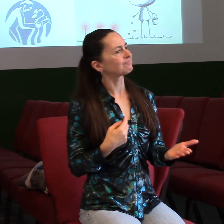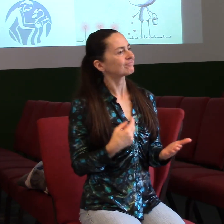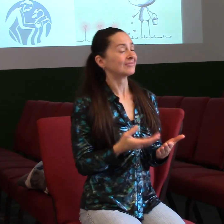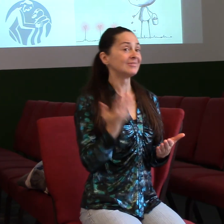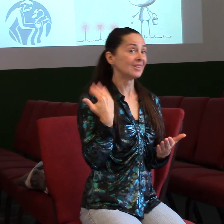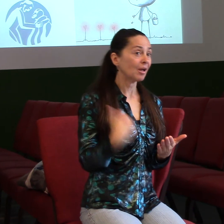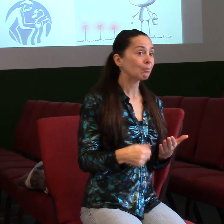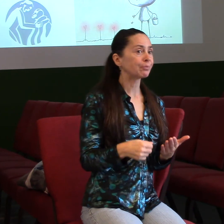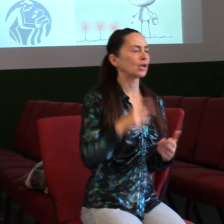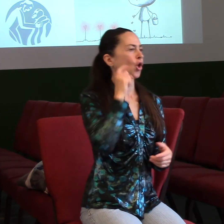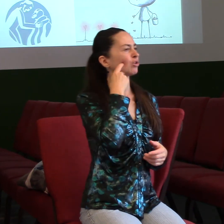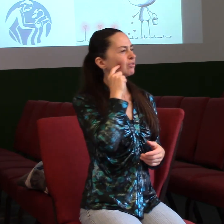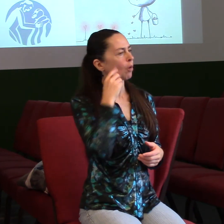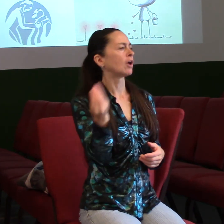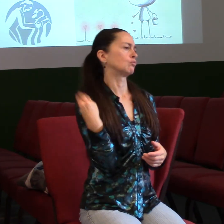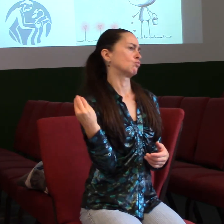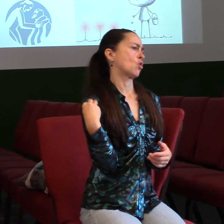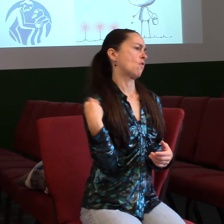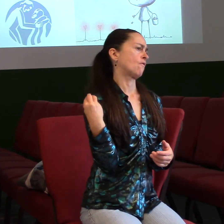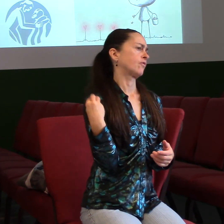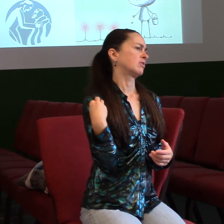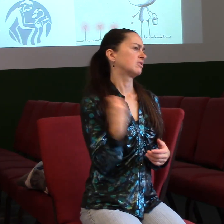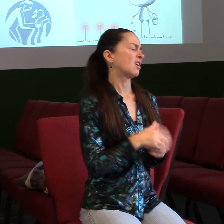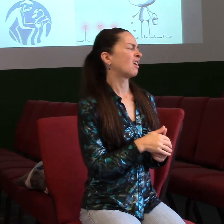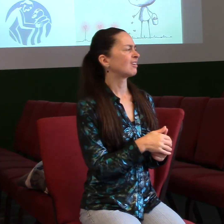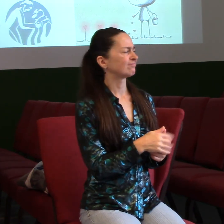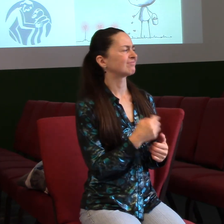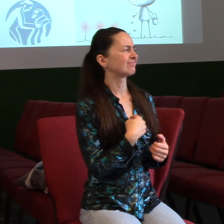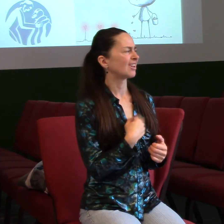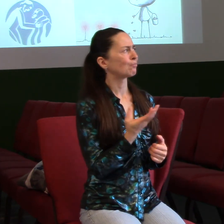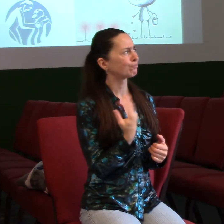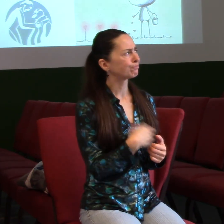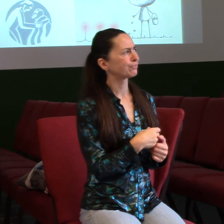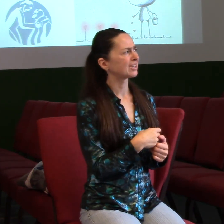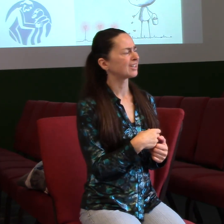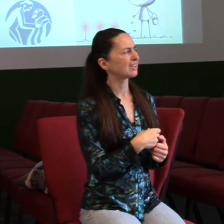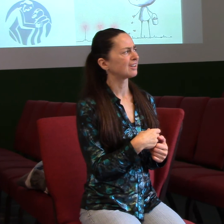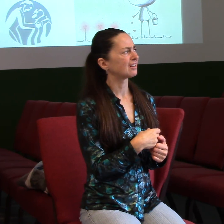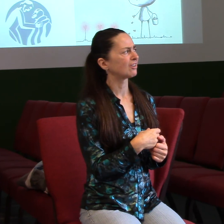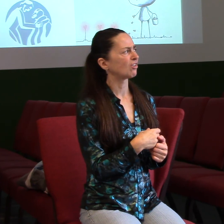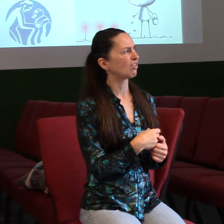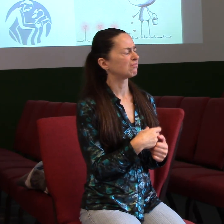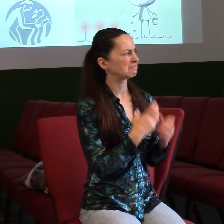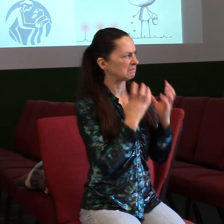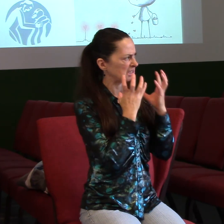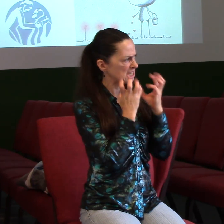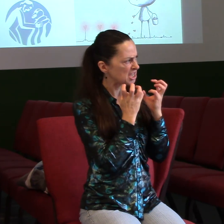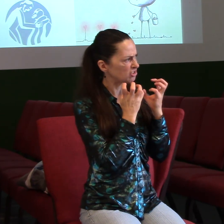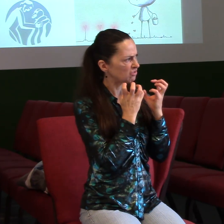byl naštvaný na nějaké lidi. A říkal, no ale pak mi došlo, že jsem naštvaný už nejen na ty lidi, ale i